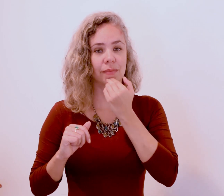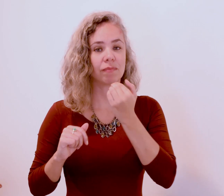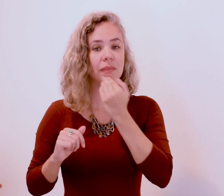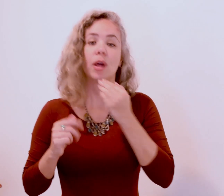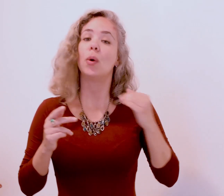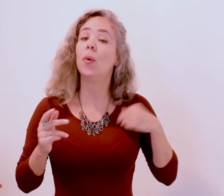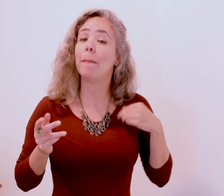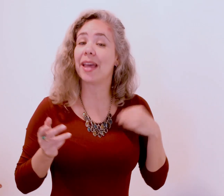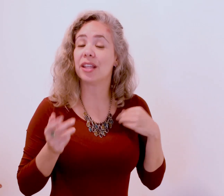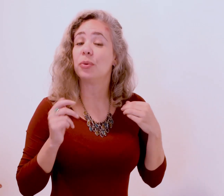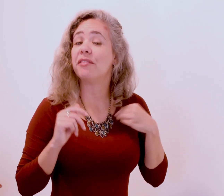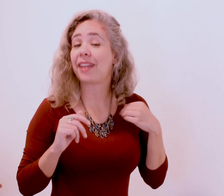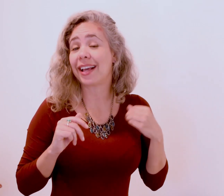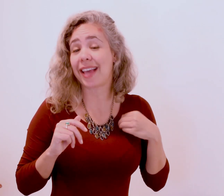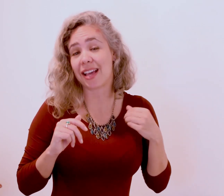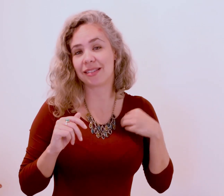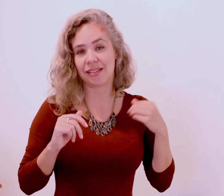O medo enfraquece